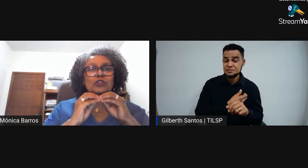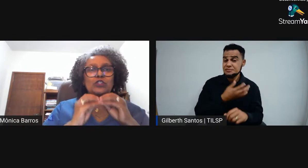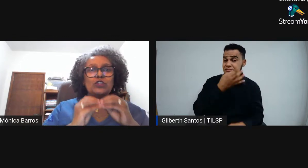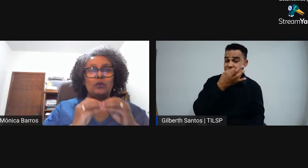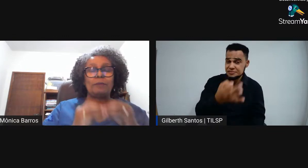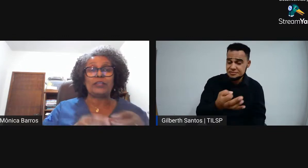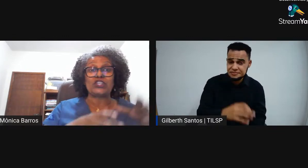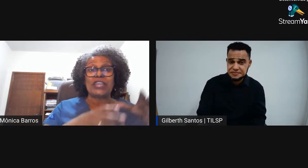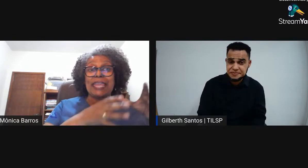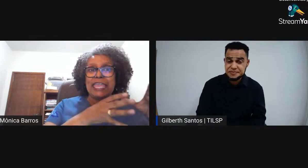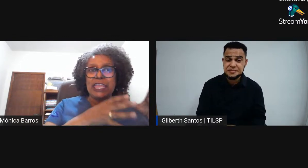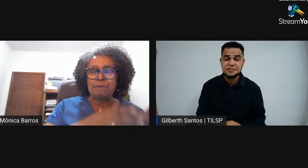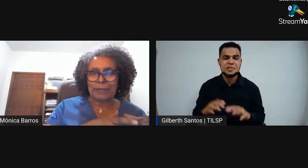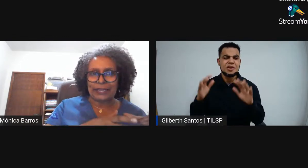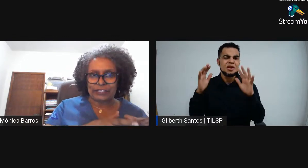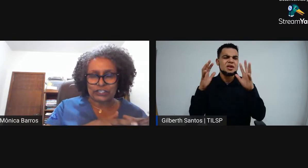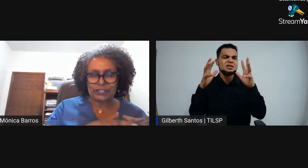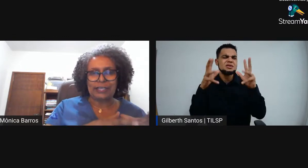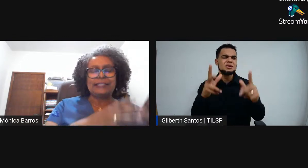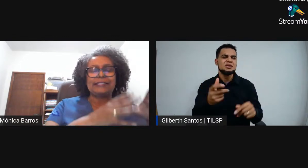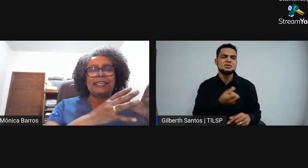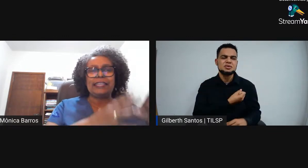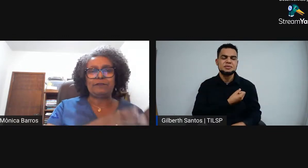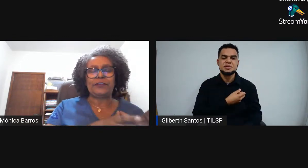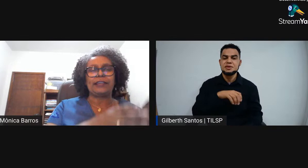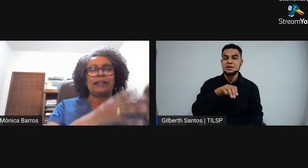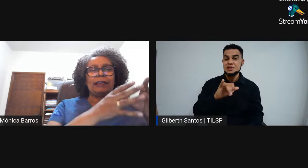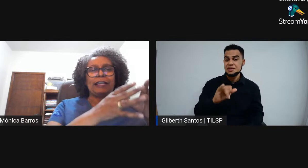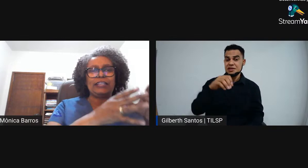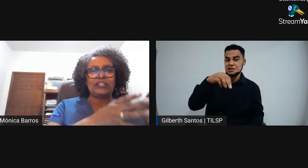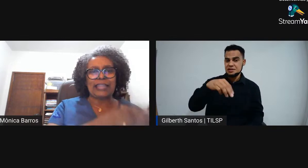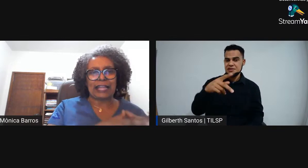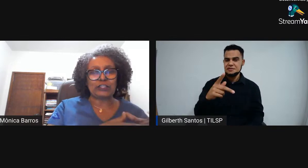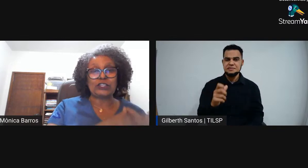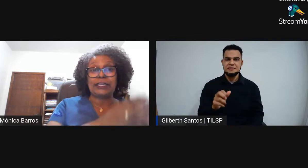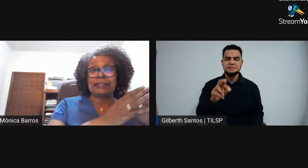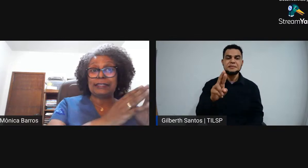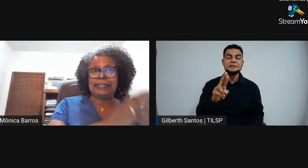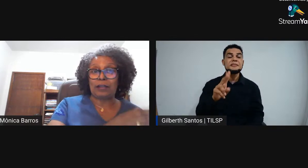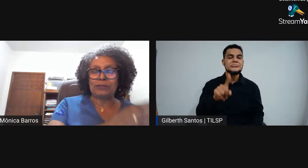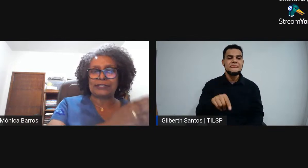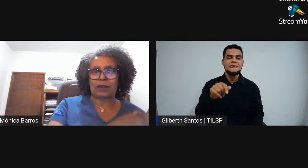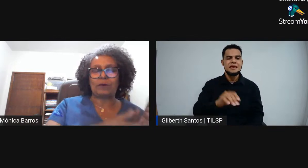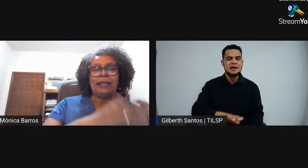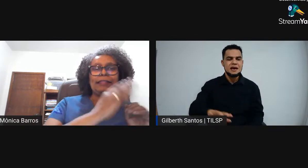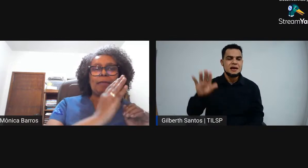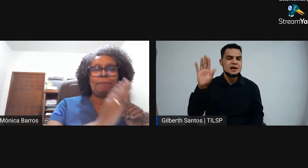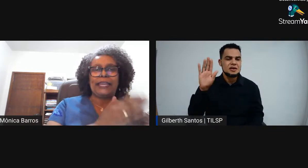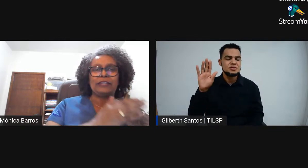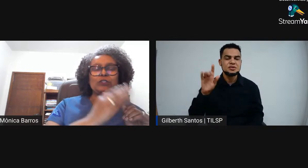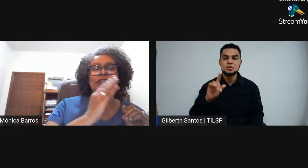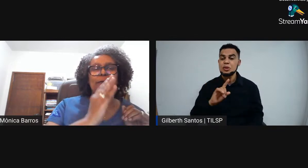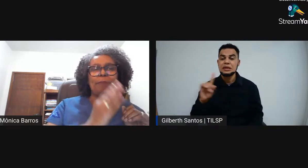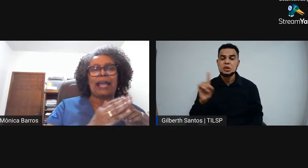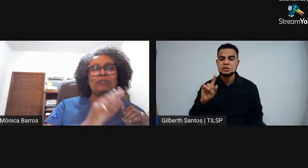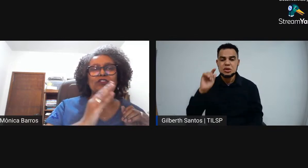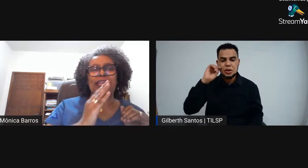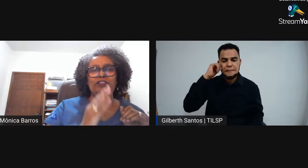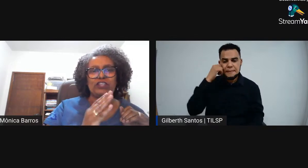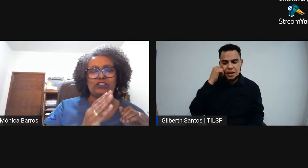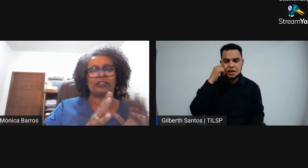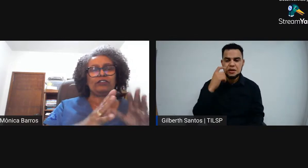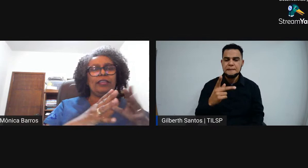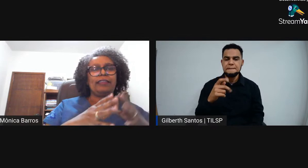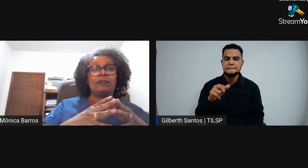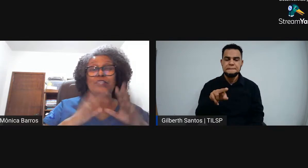todos os números ímpares significam candidatos que não são nem pretos, nem pardos,